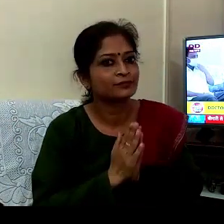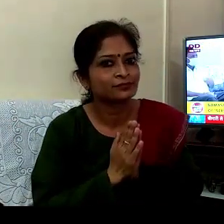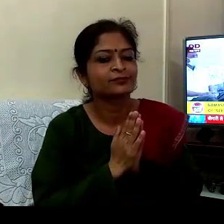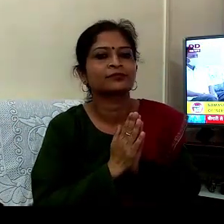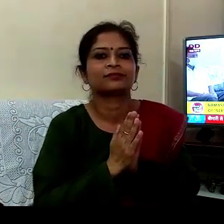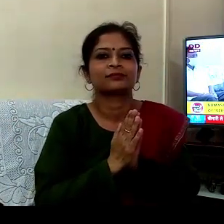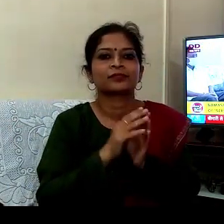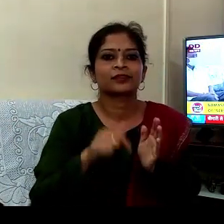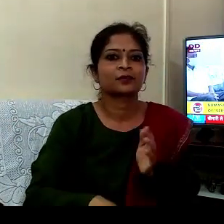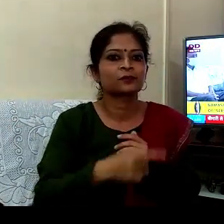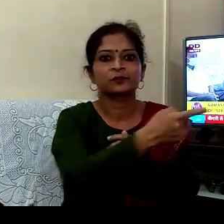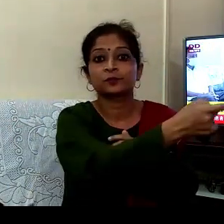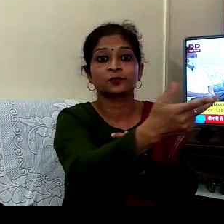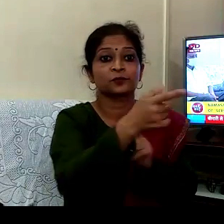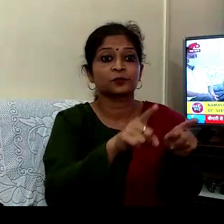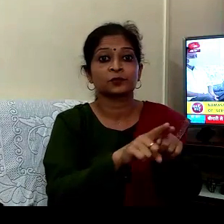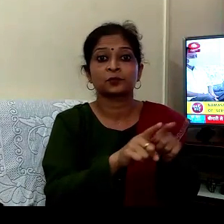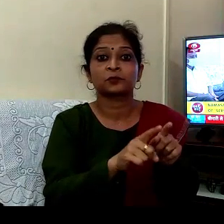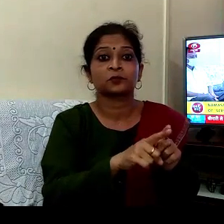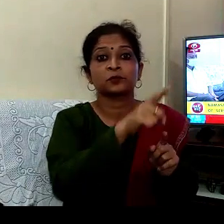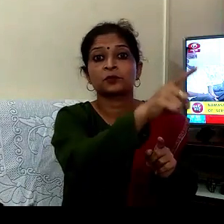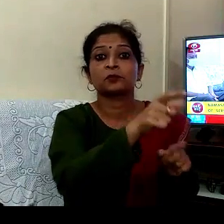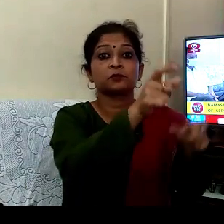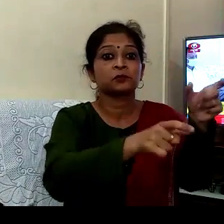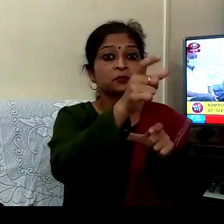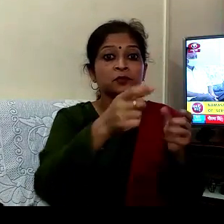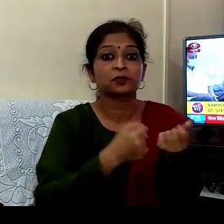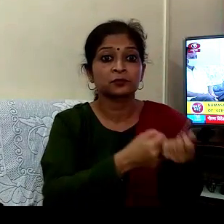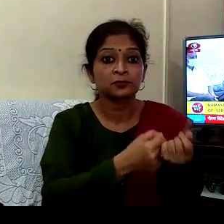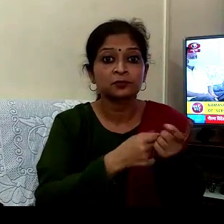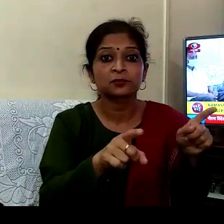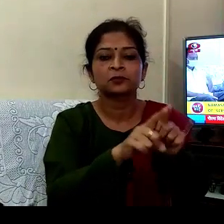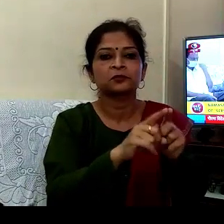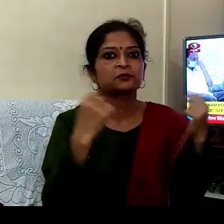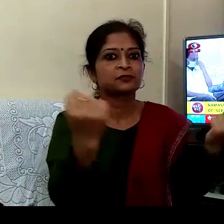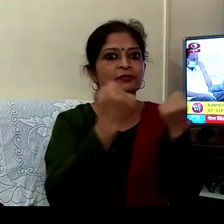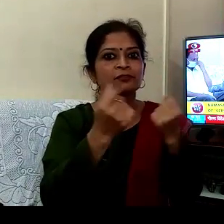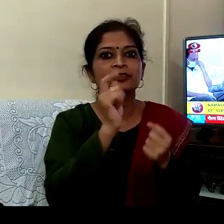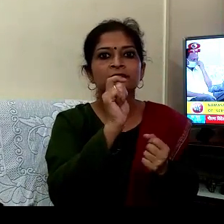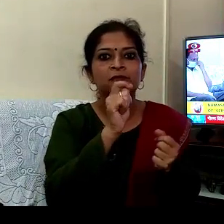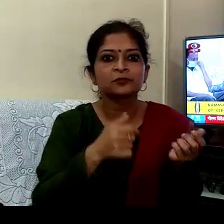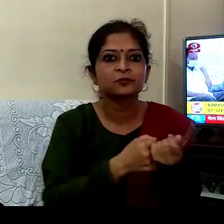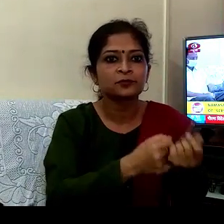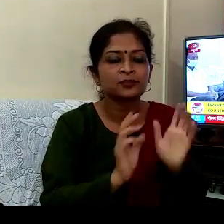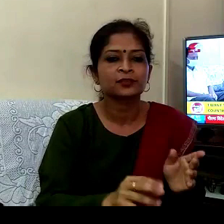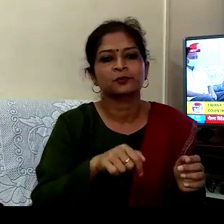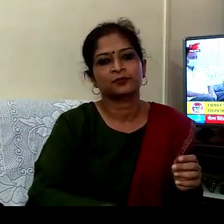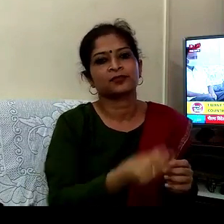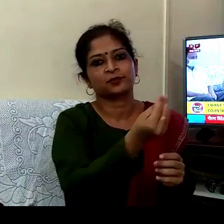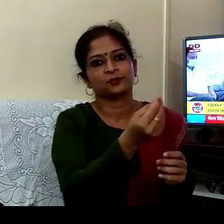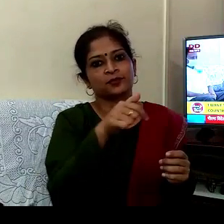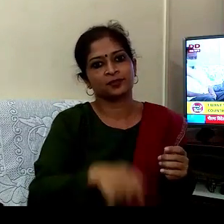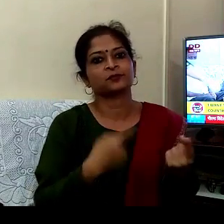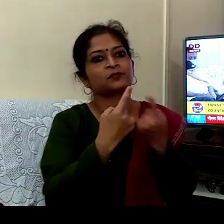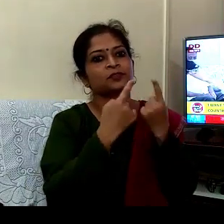نمستہ ڈاکٹر آپ تو بلکل ایک جان سیوہ پربو سیوہ کے مجات سے کام میں لگے ہیں تو میں آج آپ سے کچھ باتیں کرنا